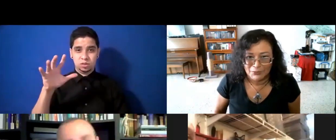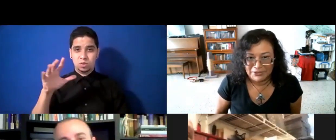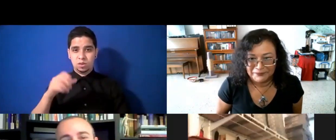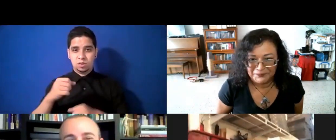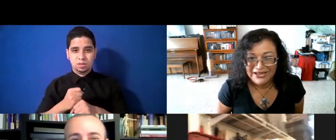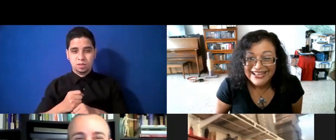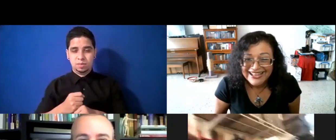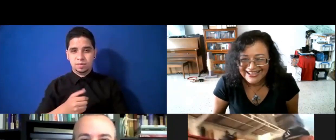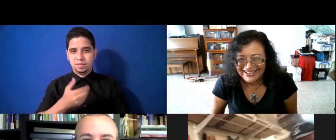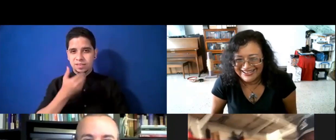en búsqueda,